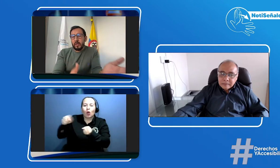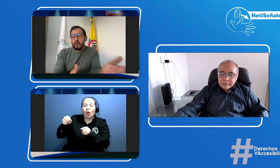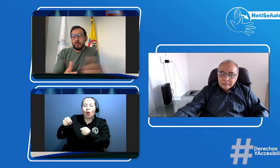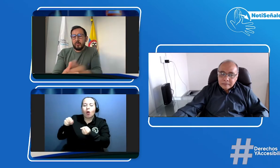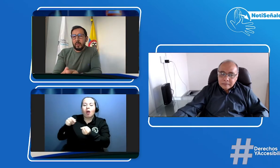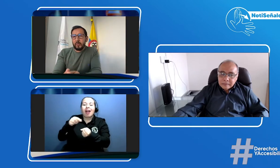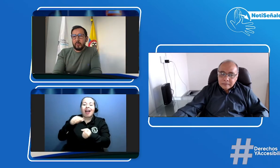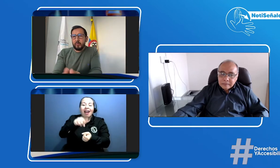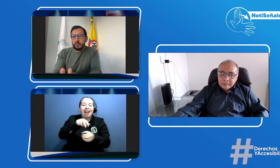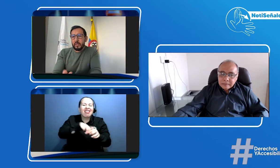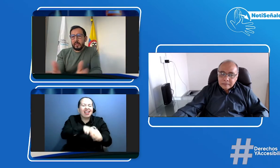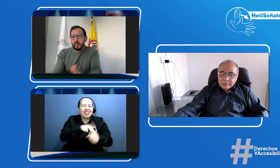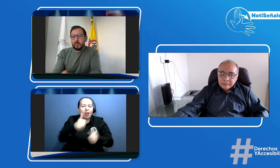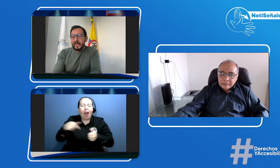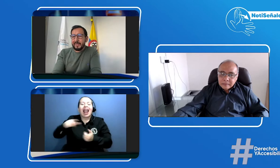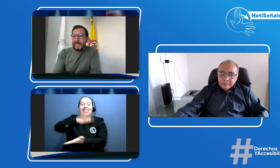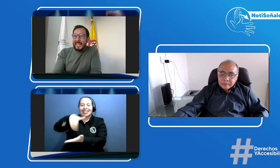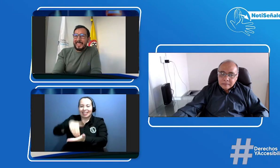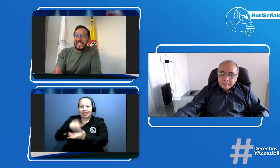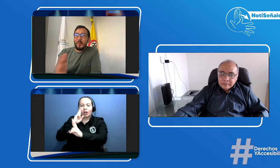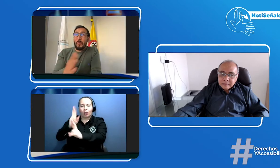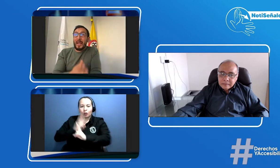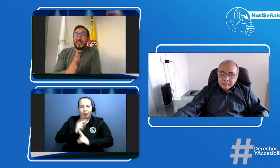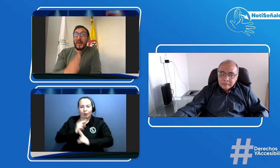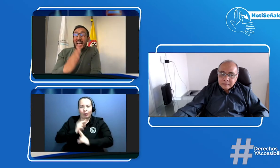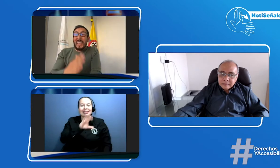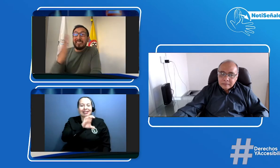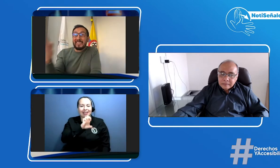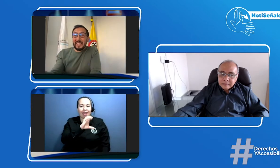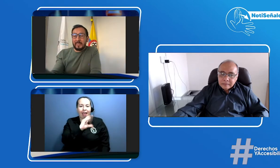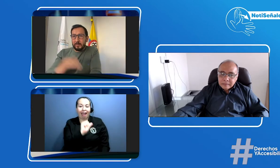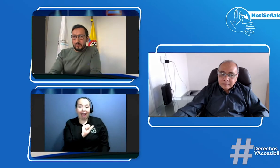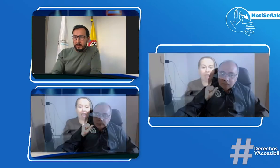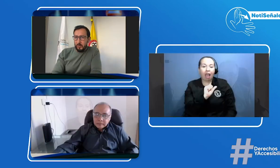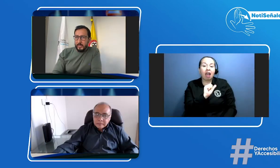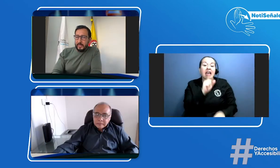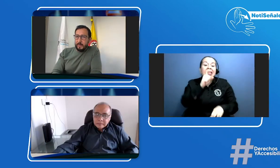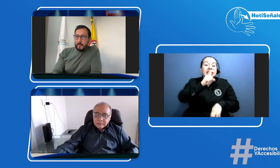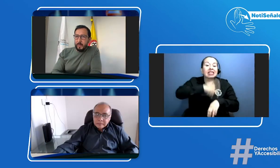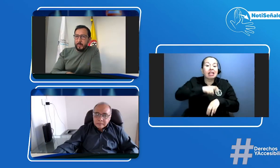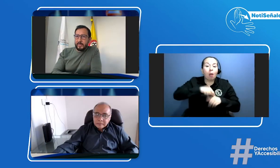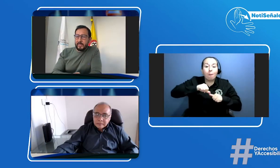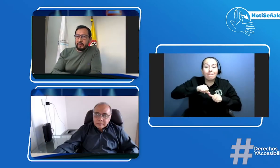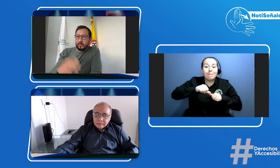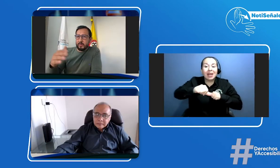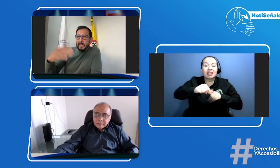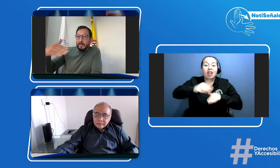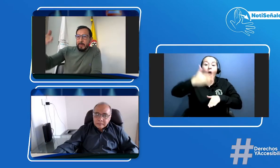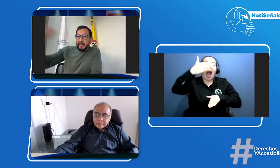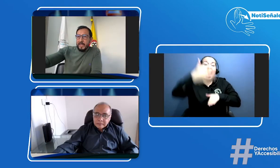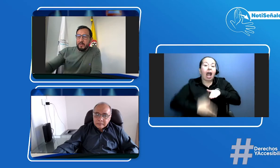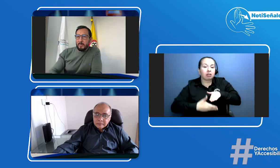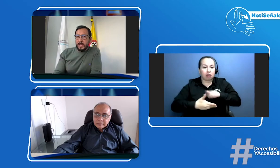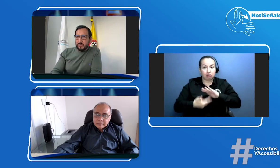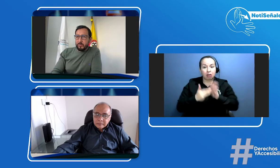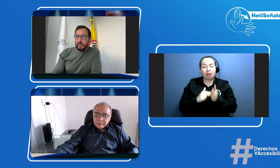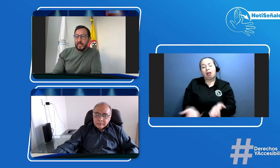reconocimiento de conductores y los EAS tienen un plazo hasta no es que efectivamente tengan que pasar el año para que eso suceda